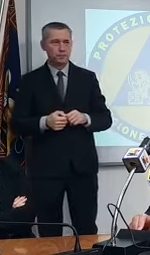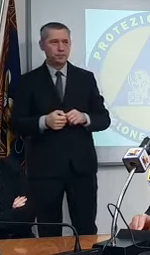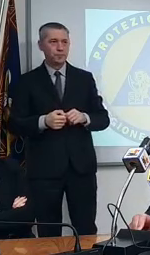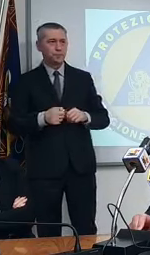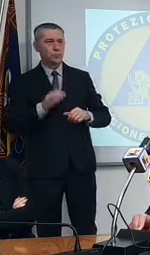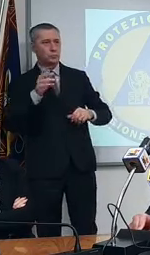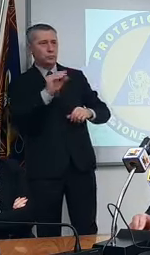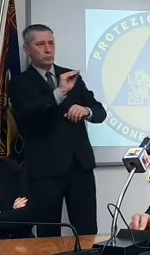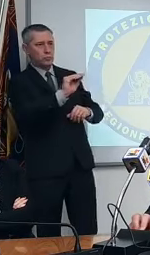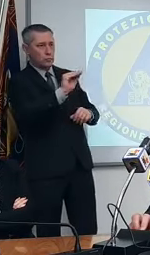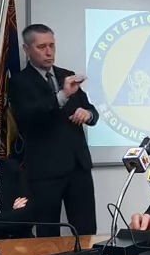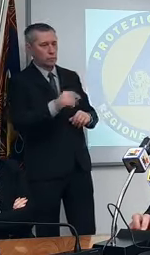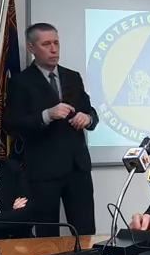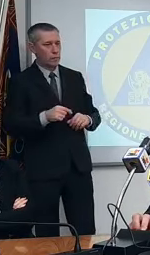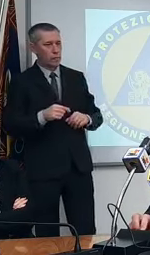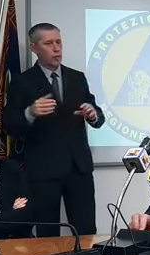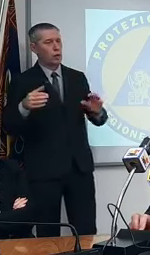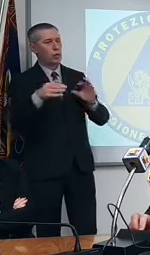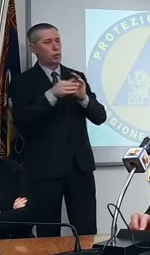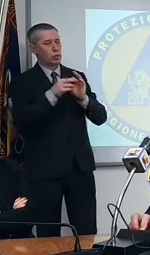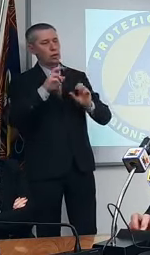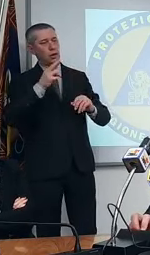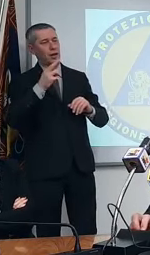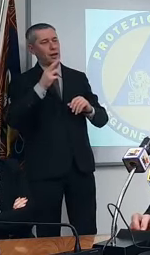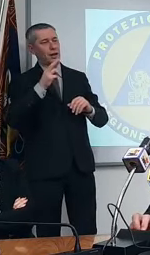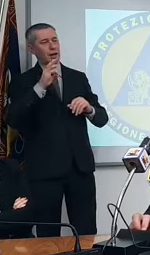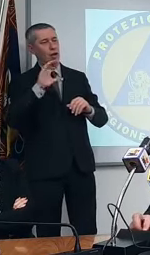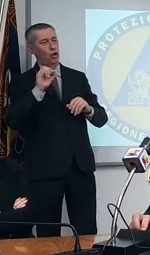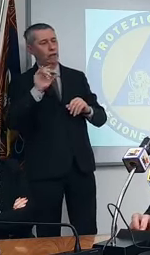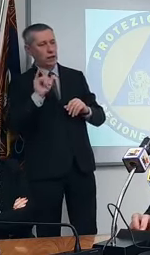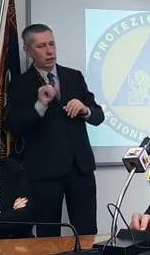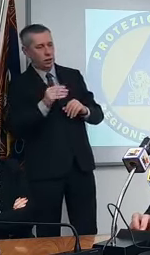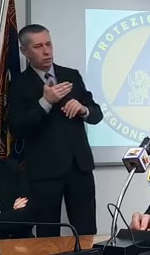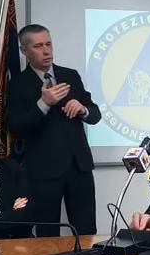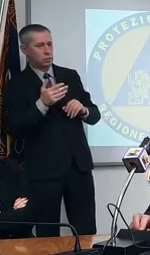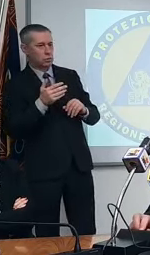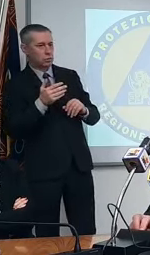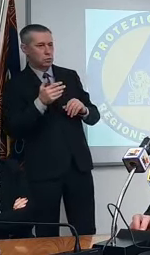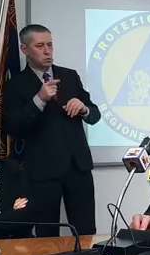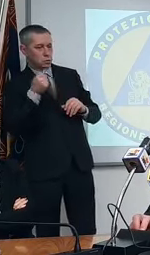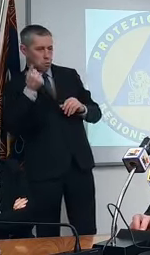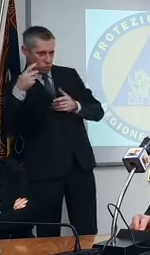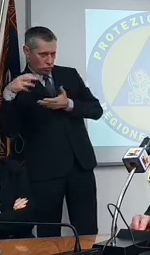a proposito del recovery che so starle a cuore